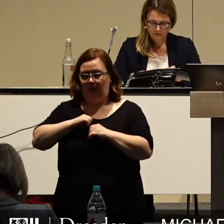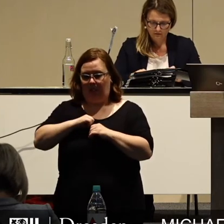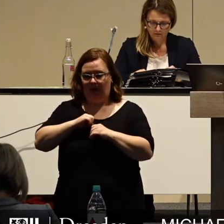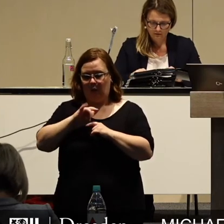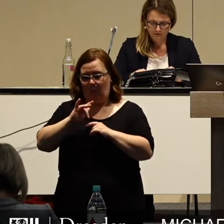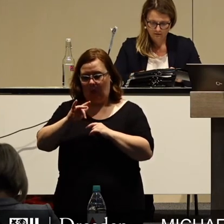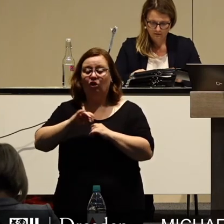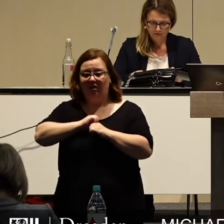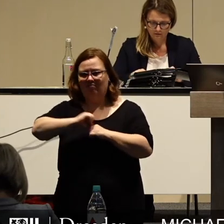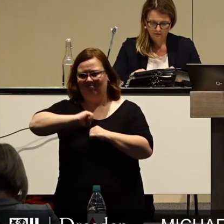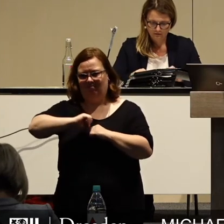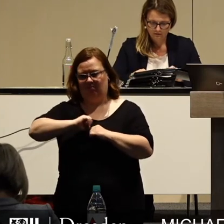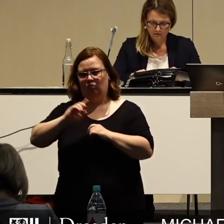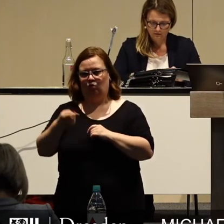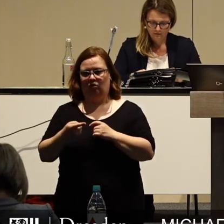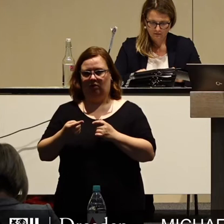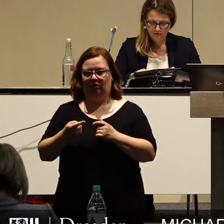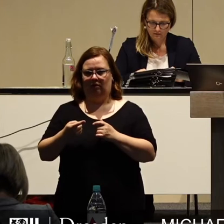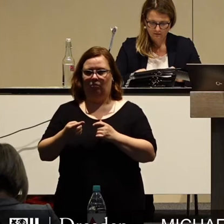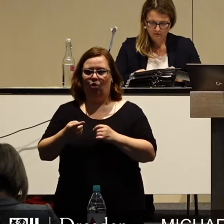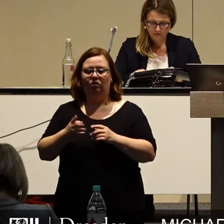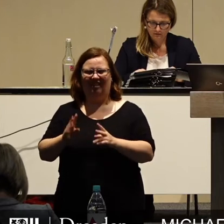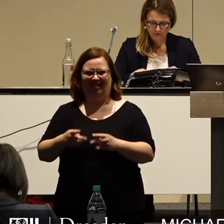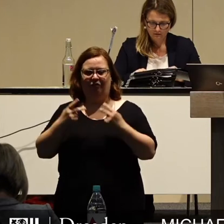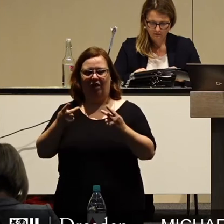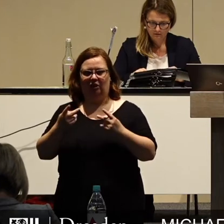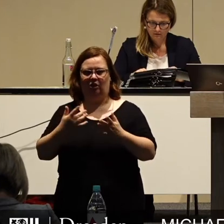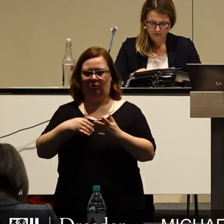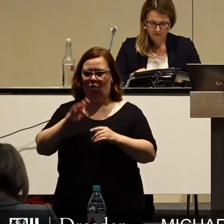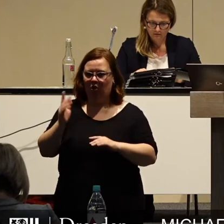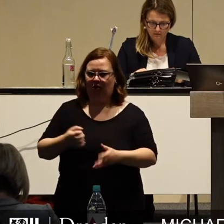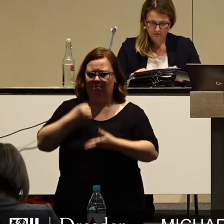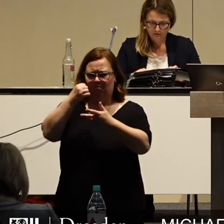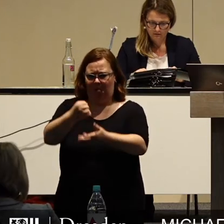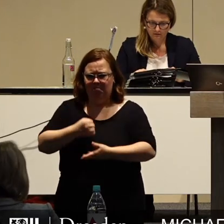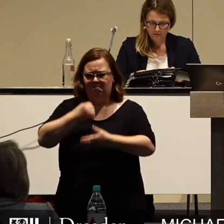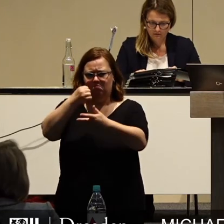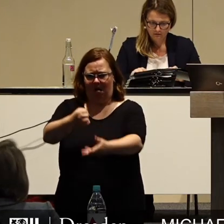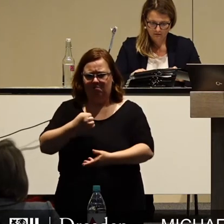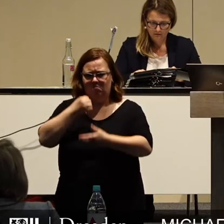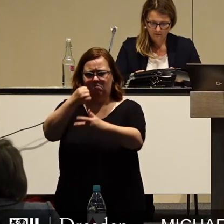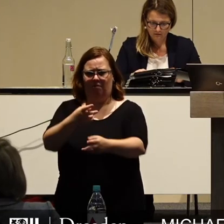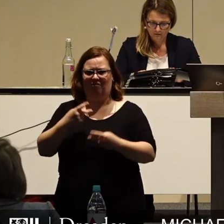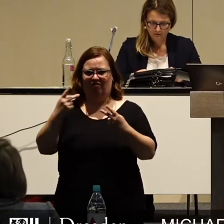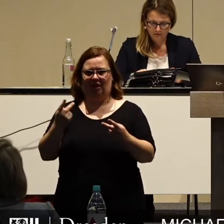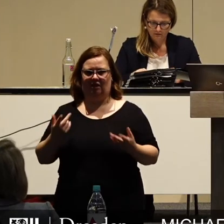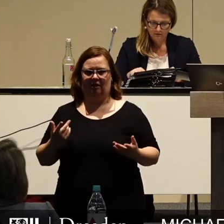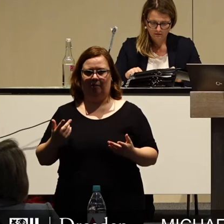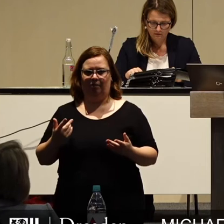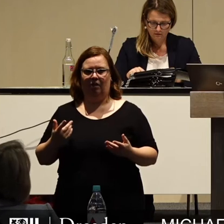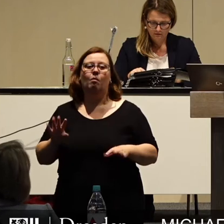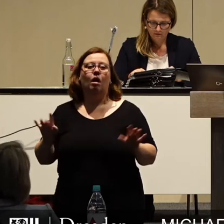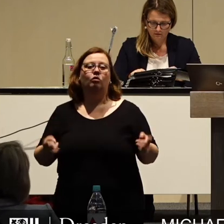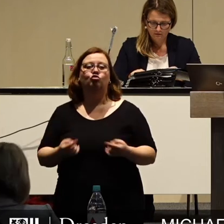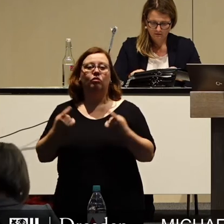Es werden kraftvolle, ja martialische Bilder von Wumms und Bazooka geprägt. Trefflich streiten kann man sich